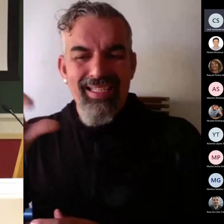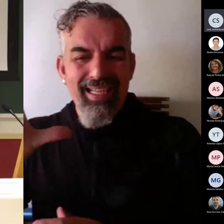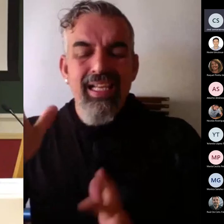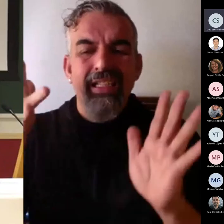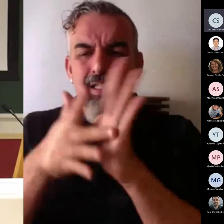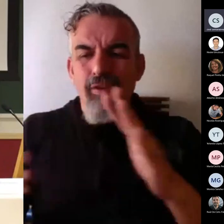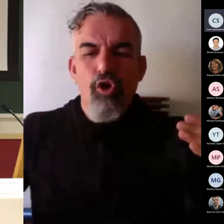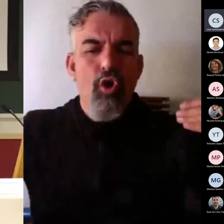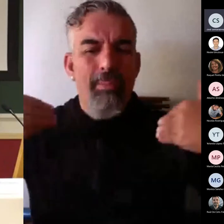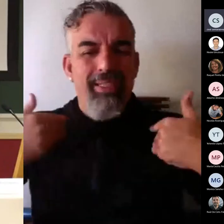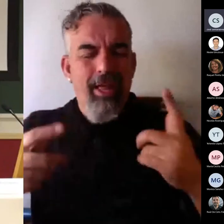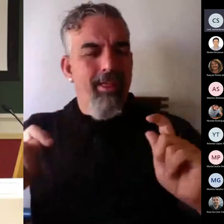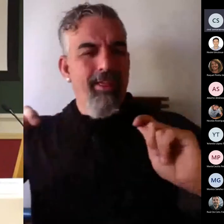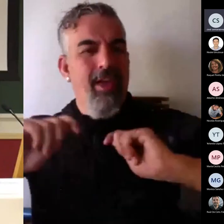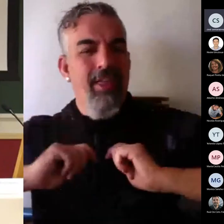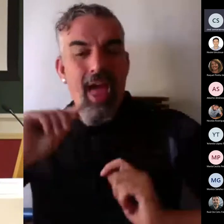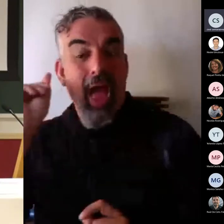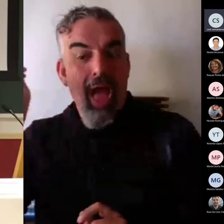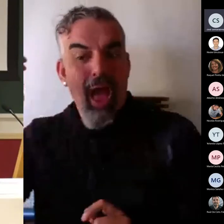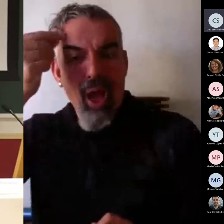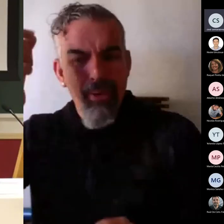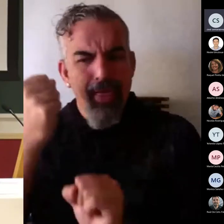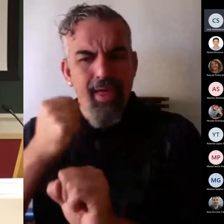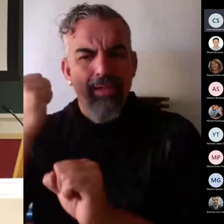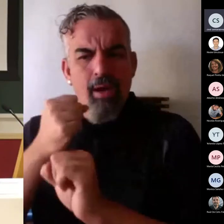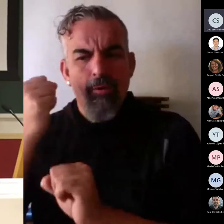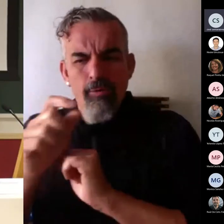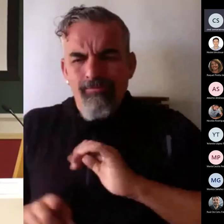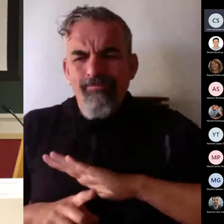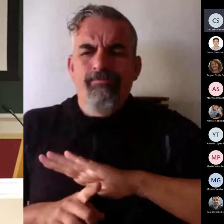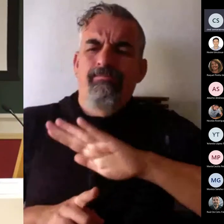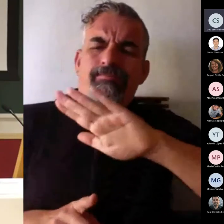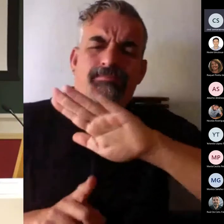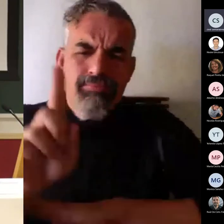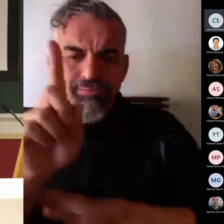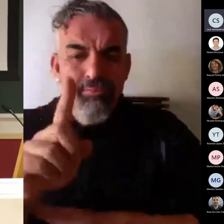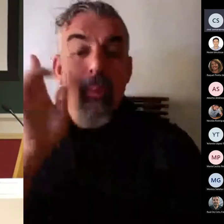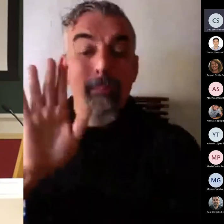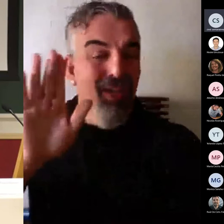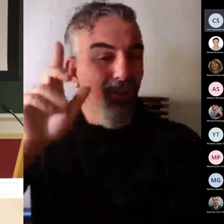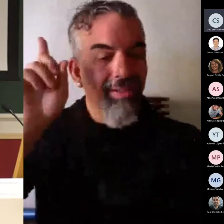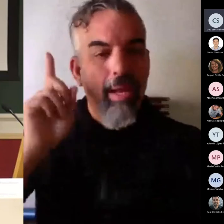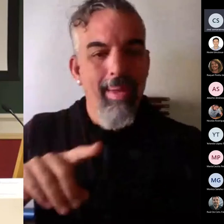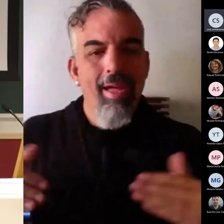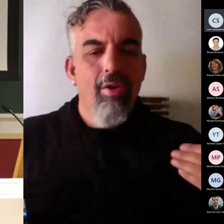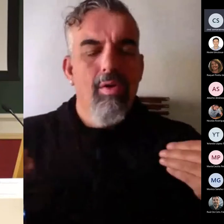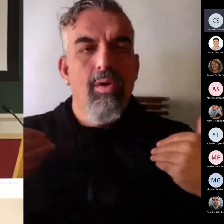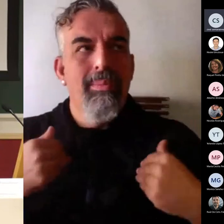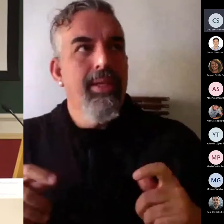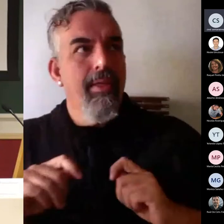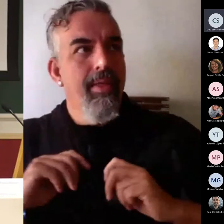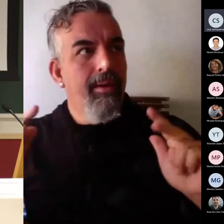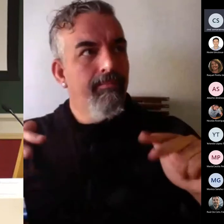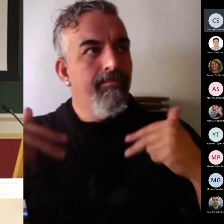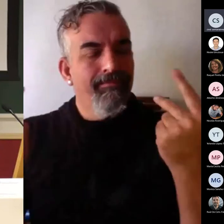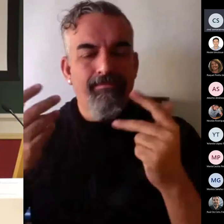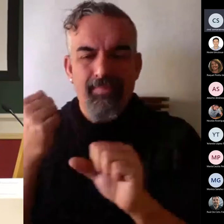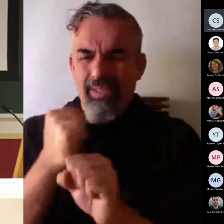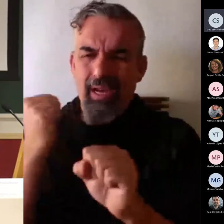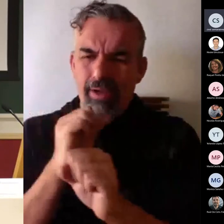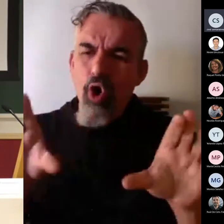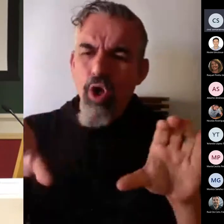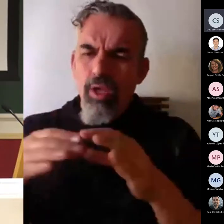desarrollar las habilidades de trabajo, pero también competencias que permiten el trabajo en equipo,